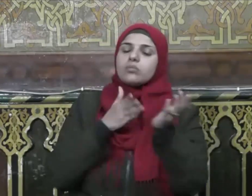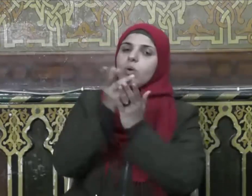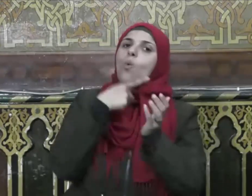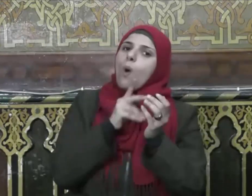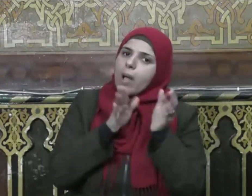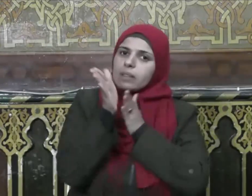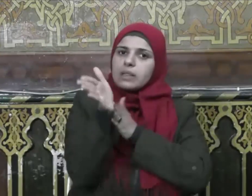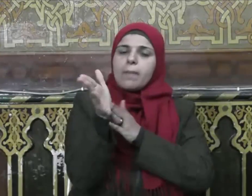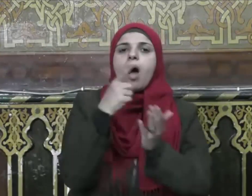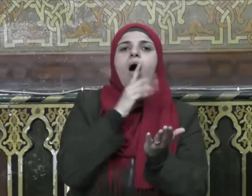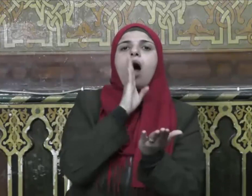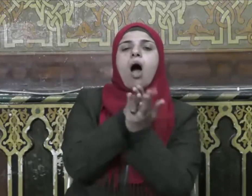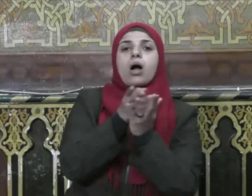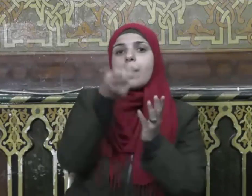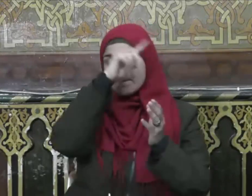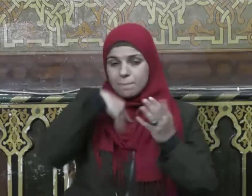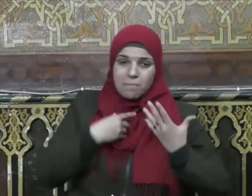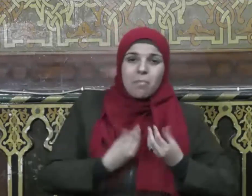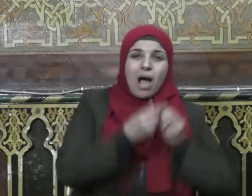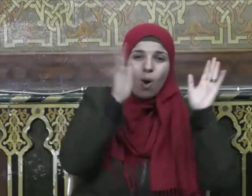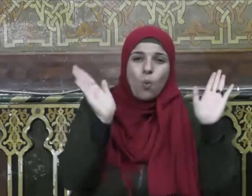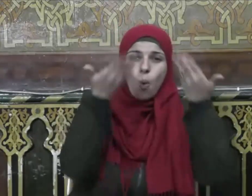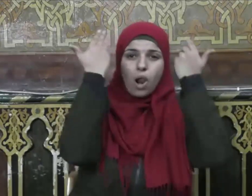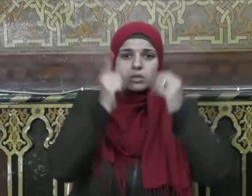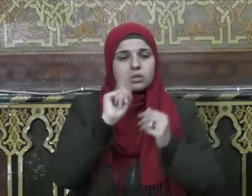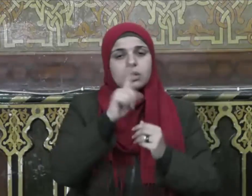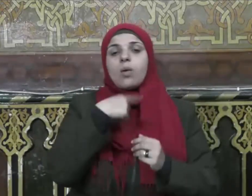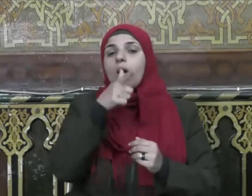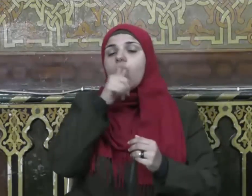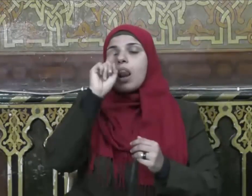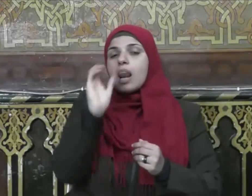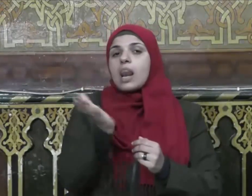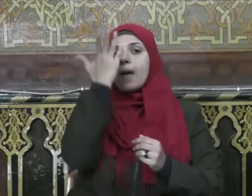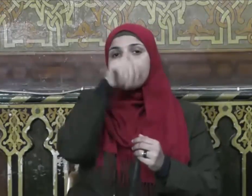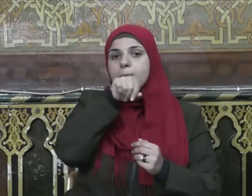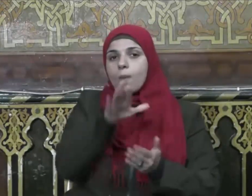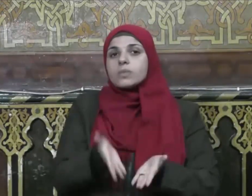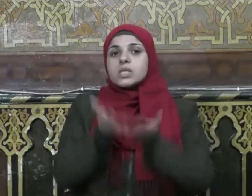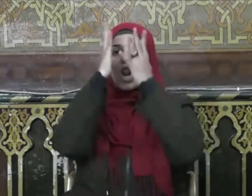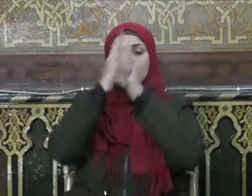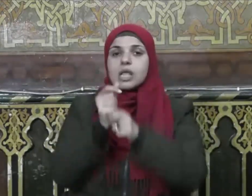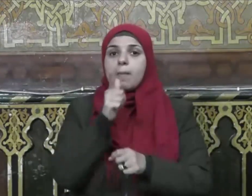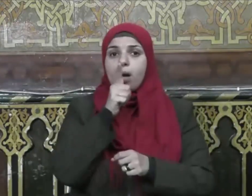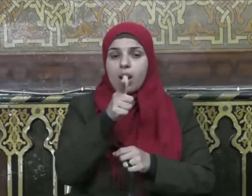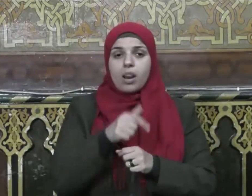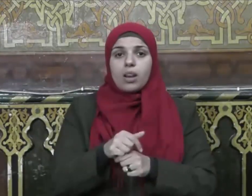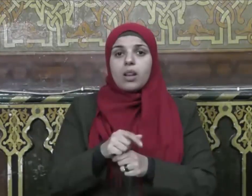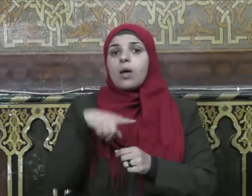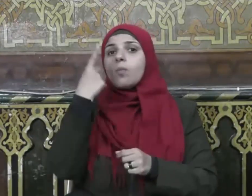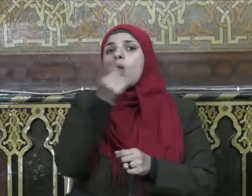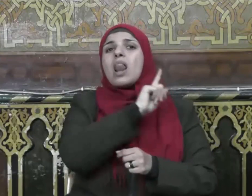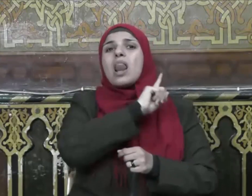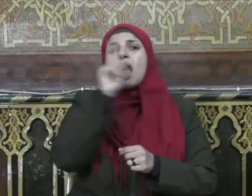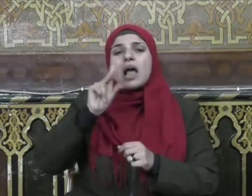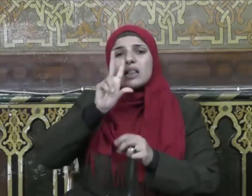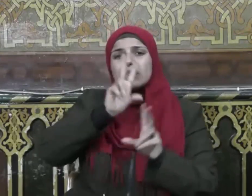ولا تخوض مع الخائضين يقول النبي صلى الله عليه وسلم لا تكونوا إن معه